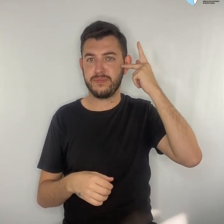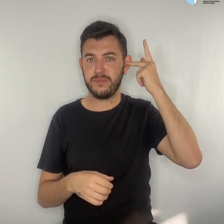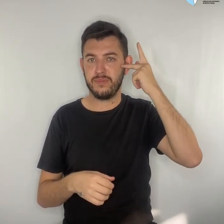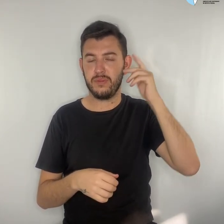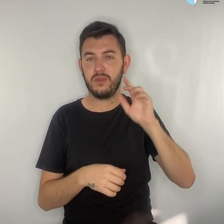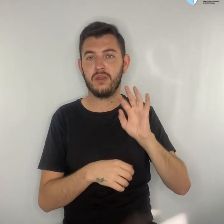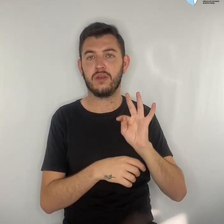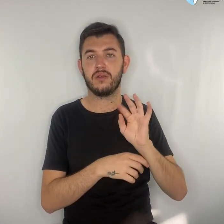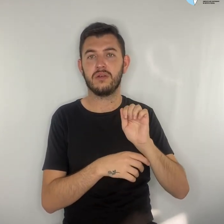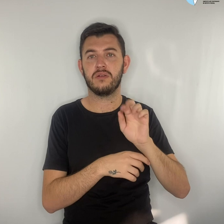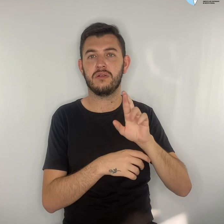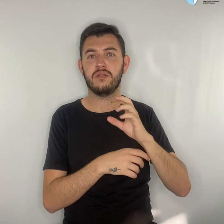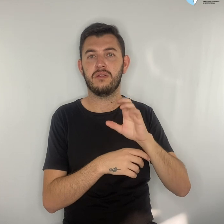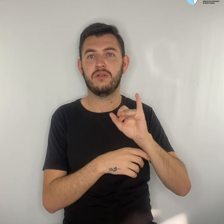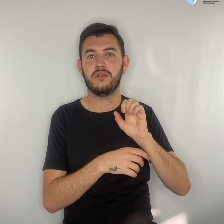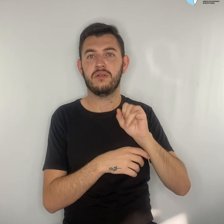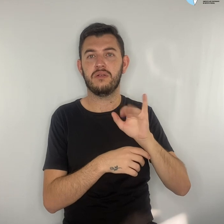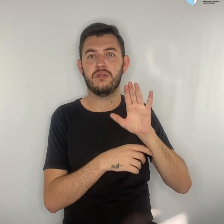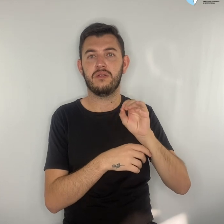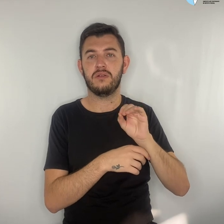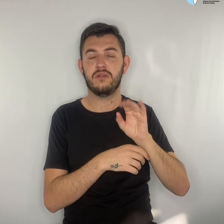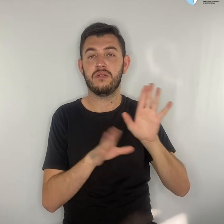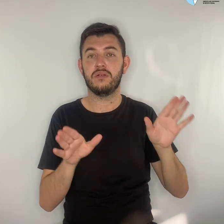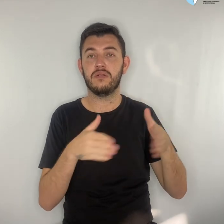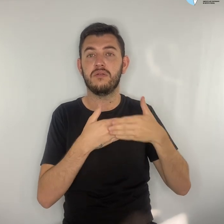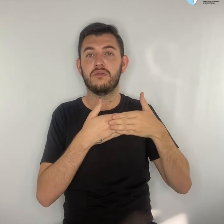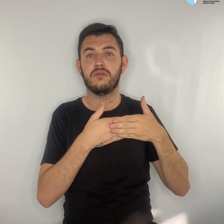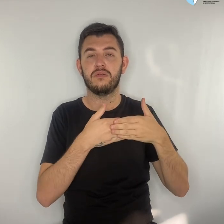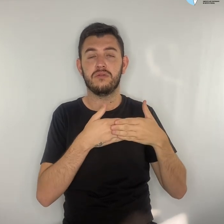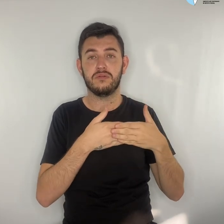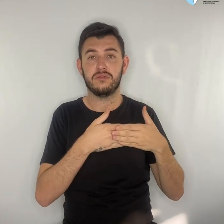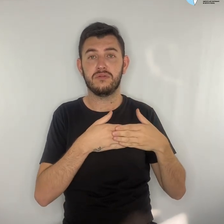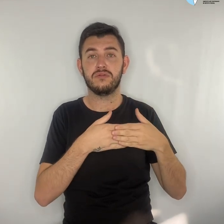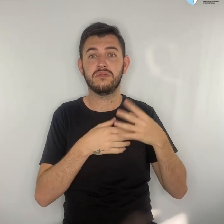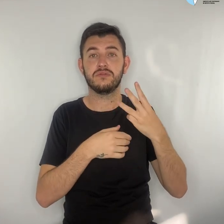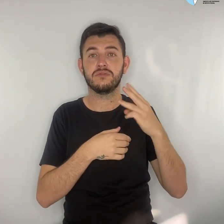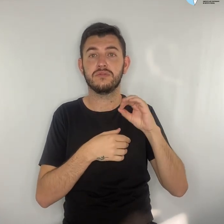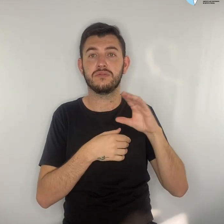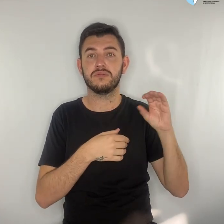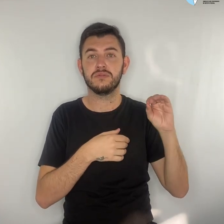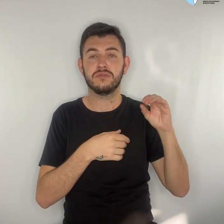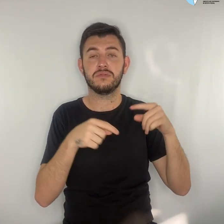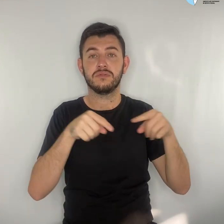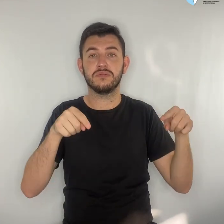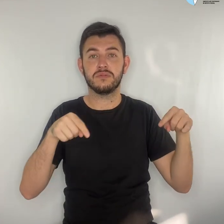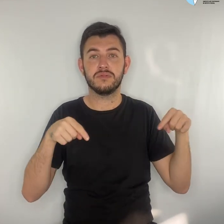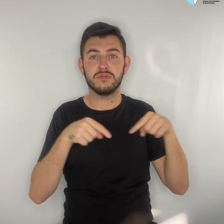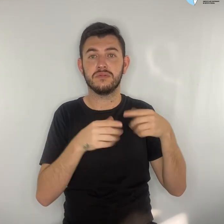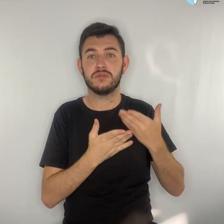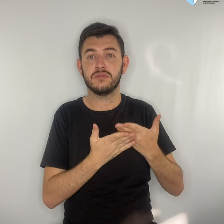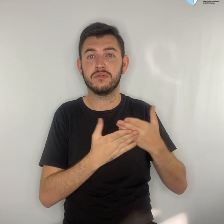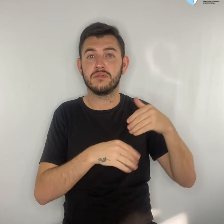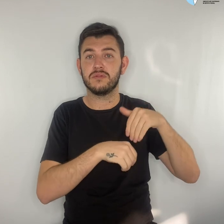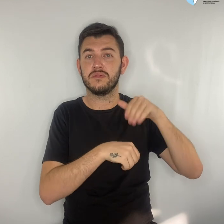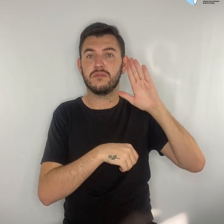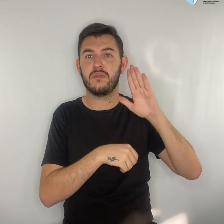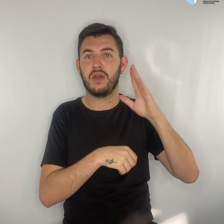mais de 300 salas em todo o estado de São Paulo. Valorização dos professores. Quando